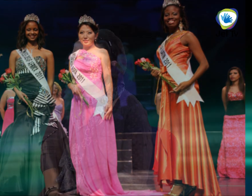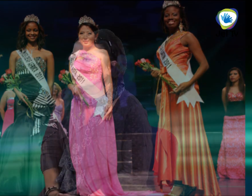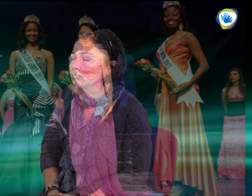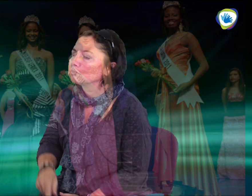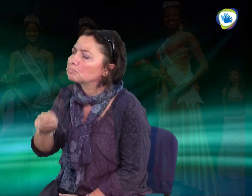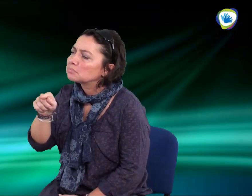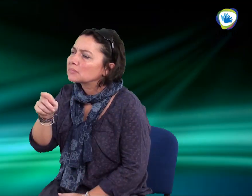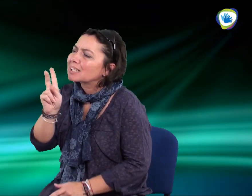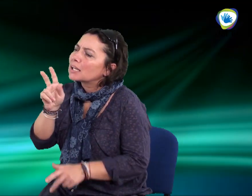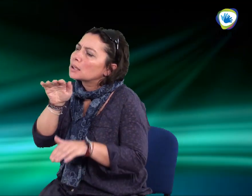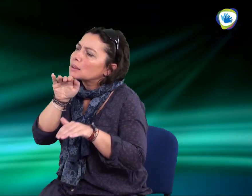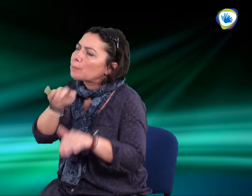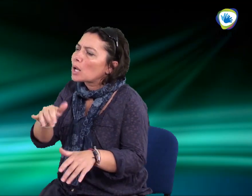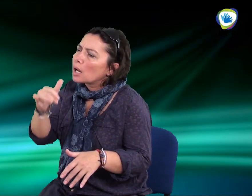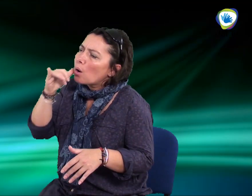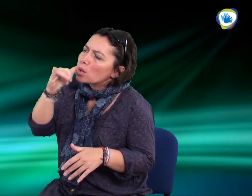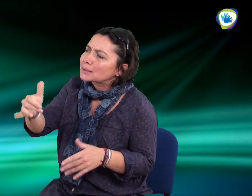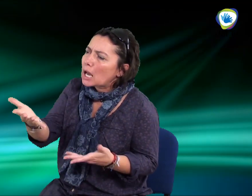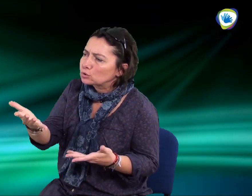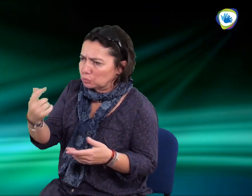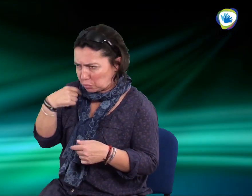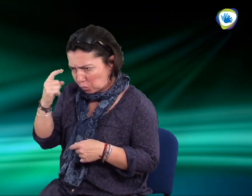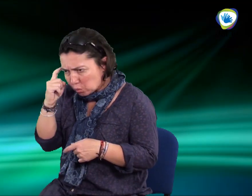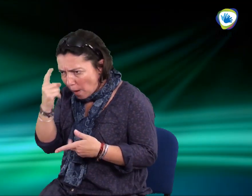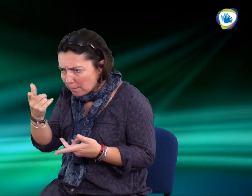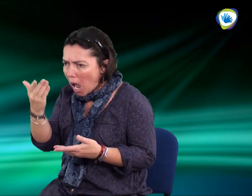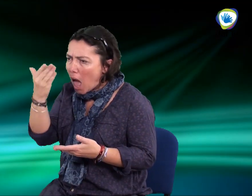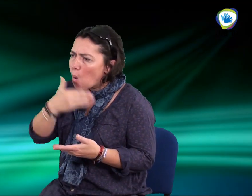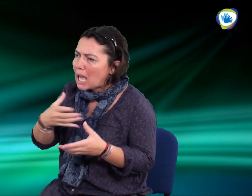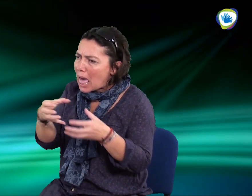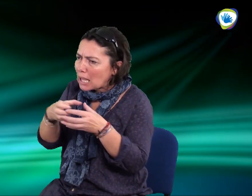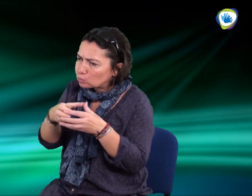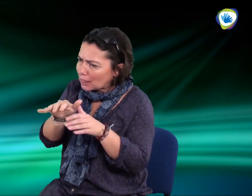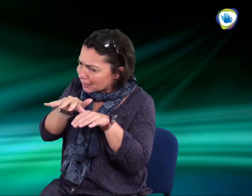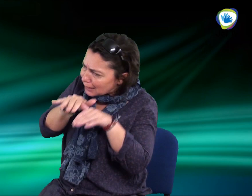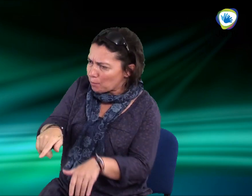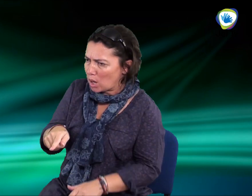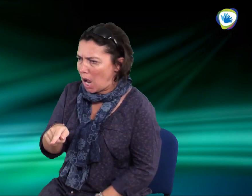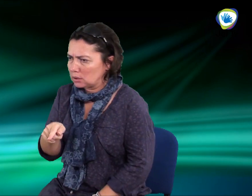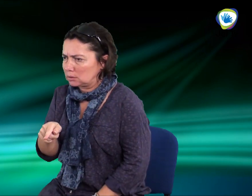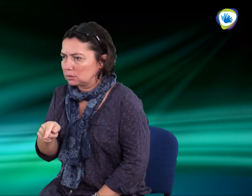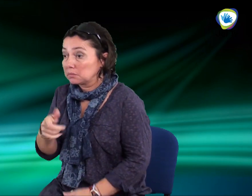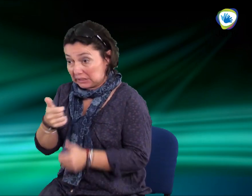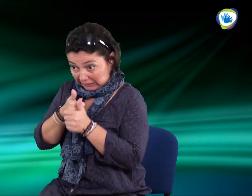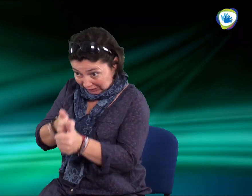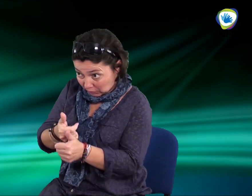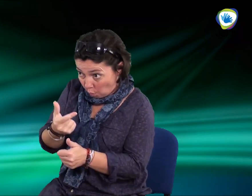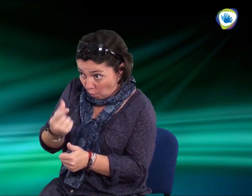Ki támogatta az utazást? Gondolom a Hallóke Egyesület támogatott ebben kísérővel utaztál vagy